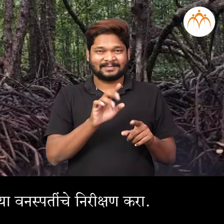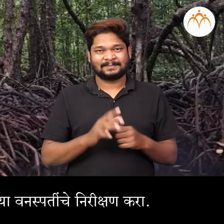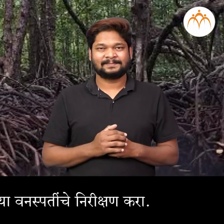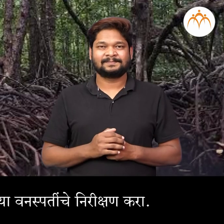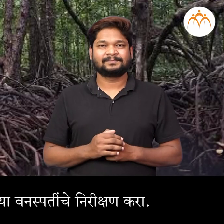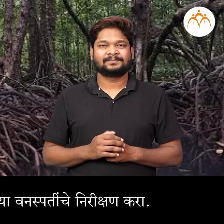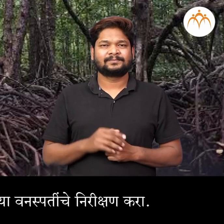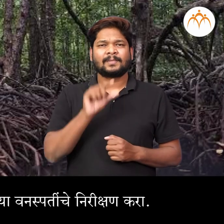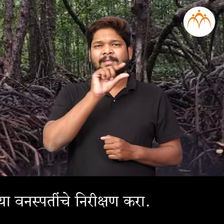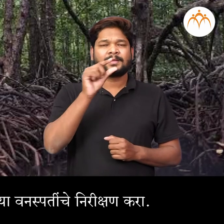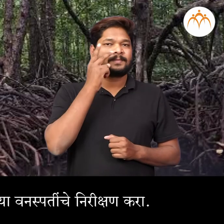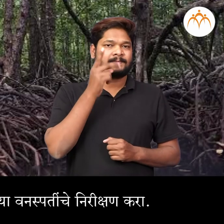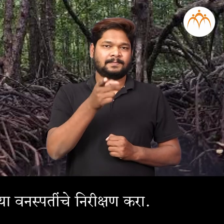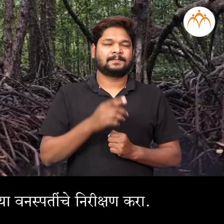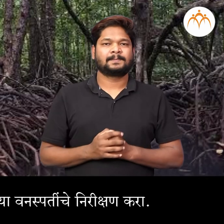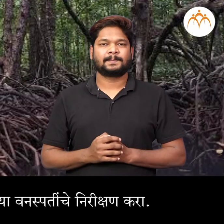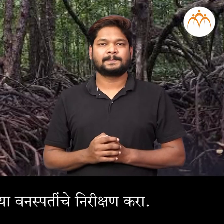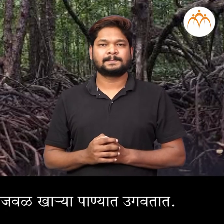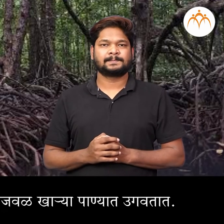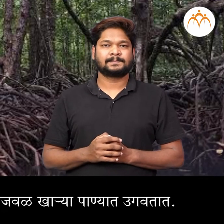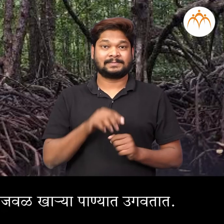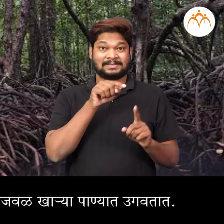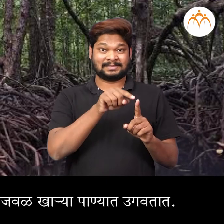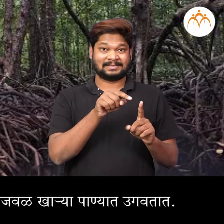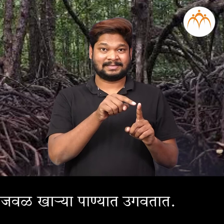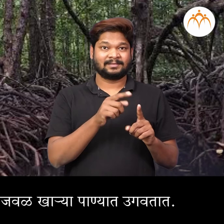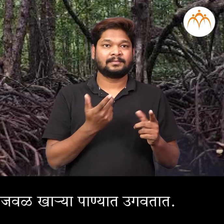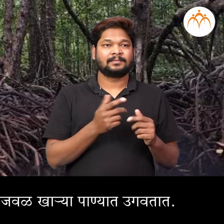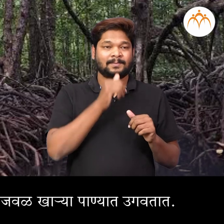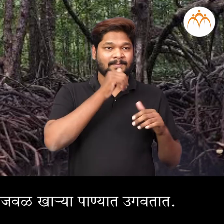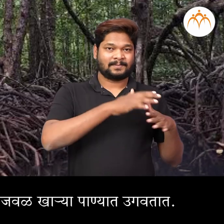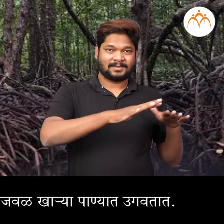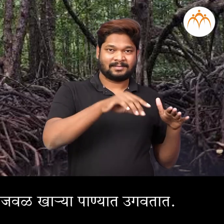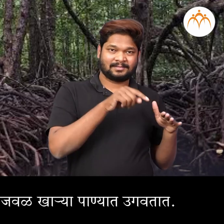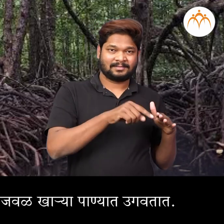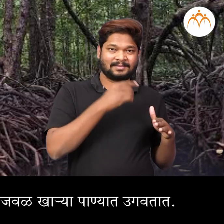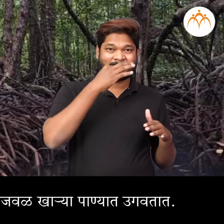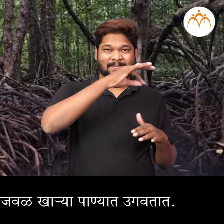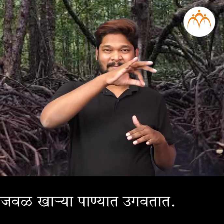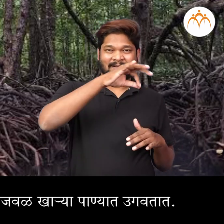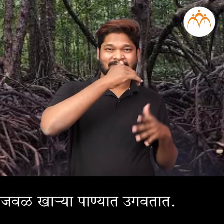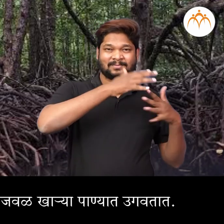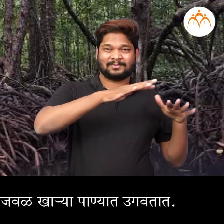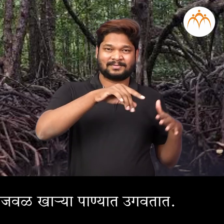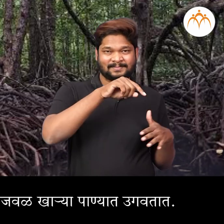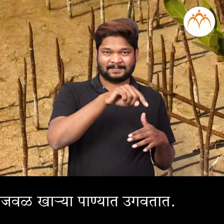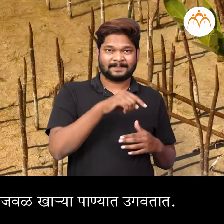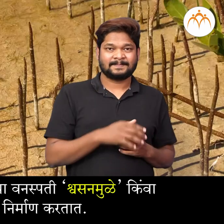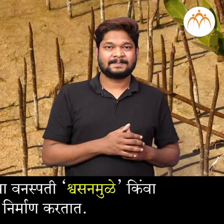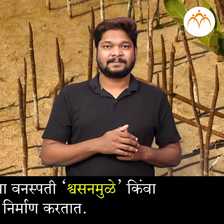करा। या वनस्पति समुद्र किनारय जवर खार्या पाणातू गवतात। ओकसिजन